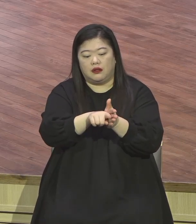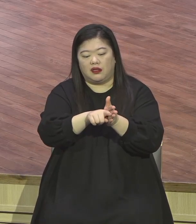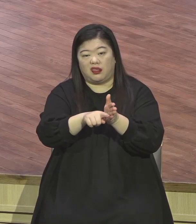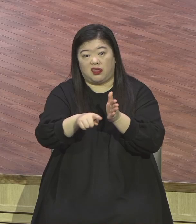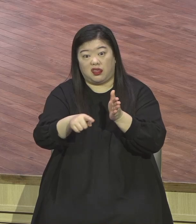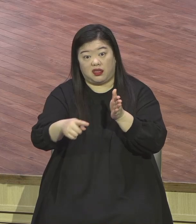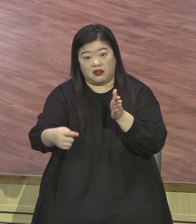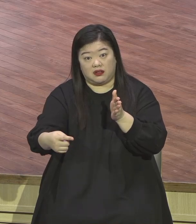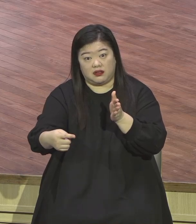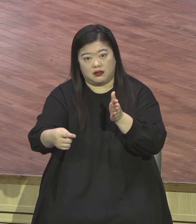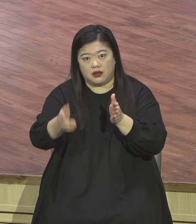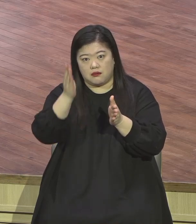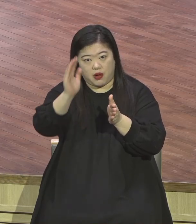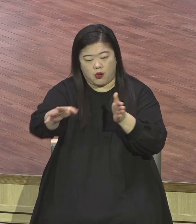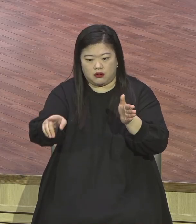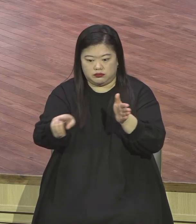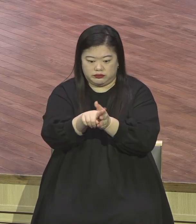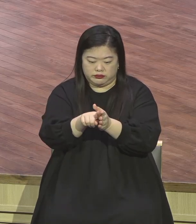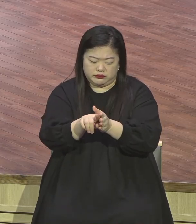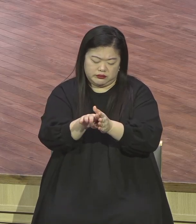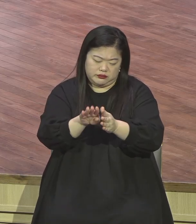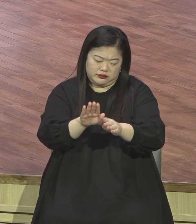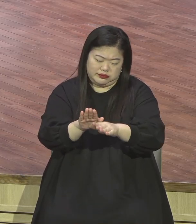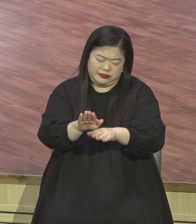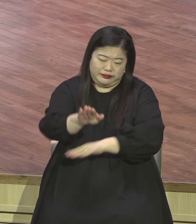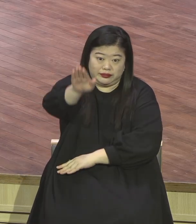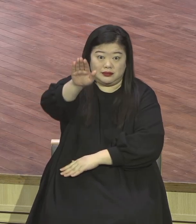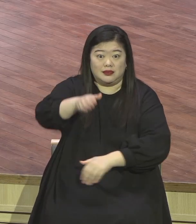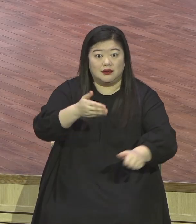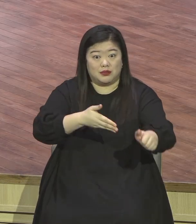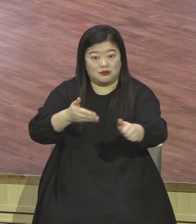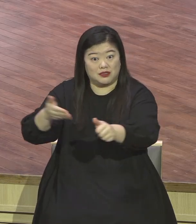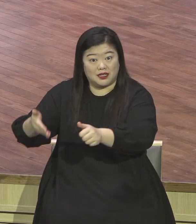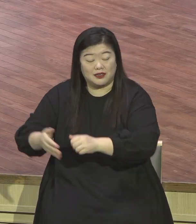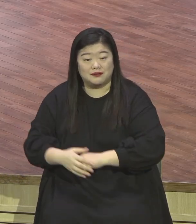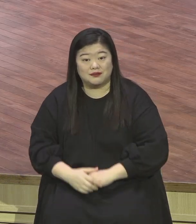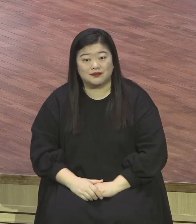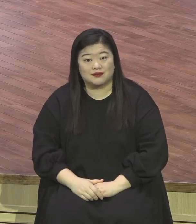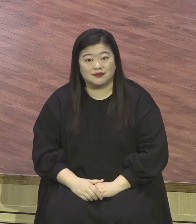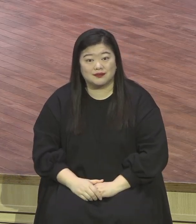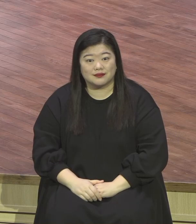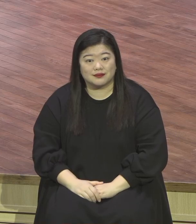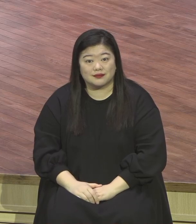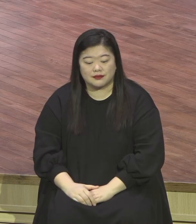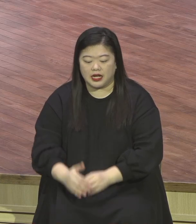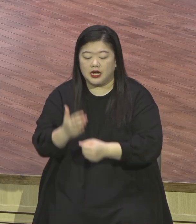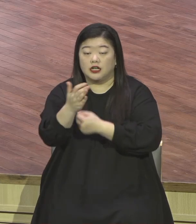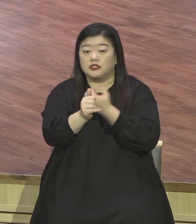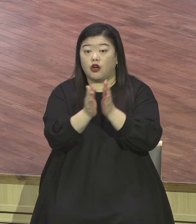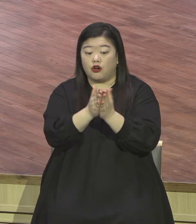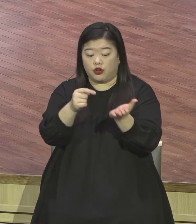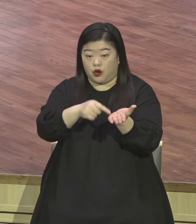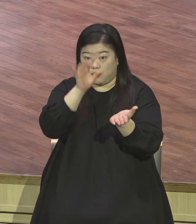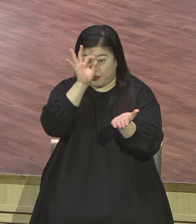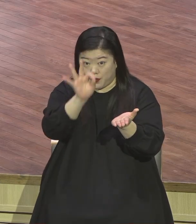성장하시기 바랍니다 성장은 이런 인마누엘의 축복을 누린 정인들로 가득 차 있습니다